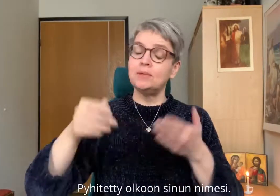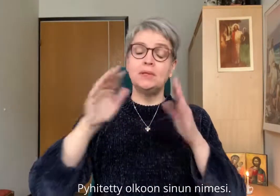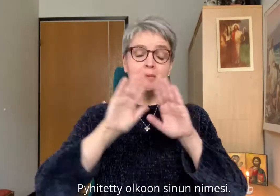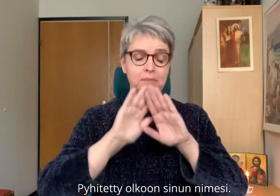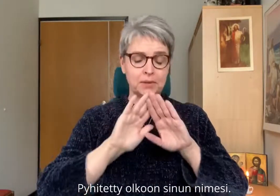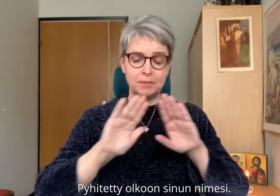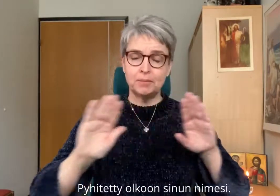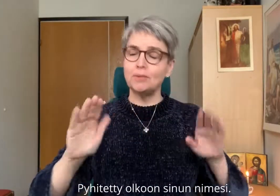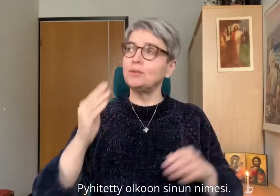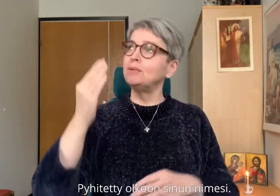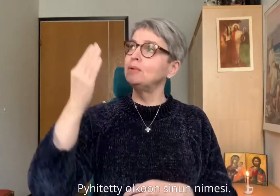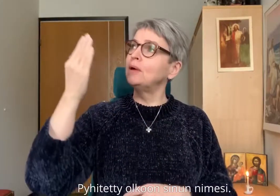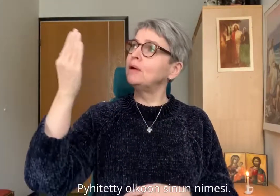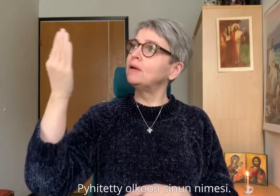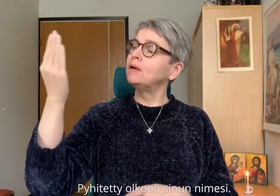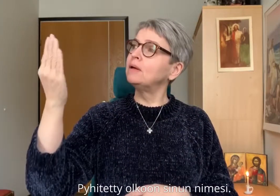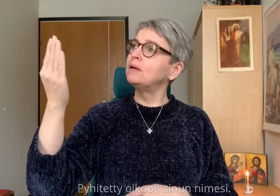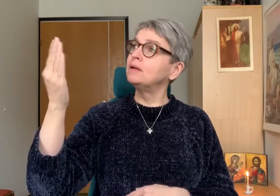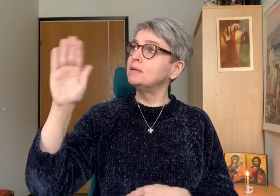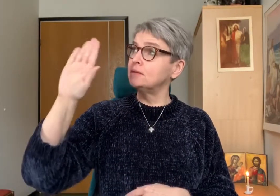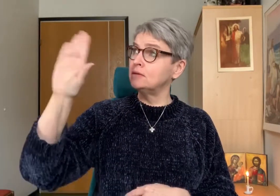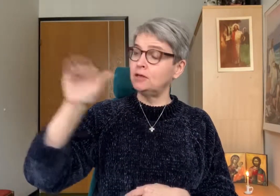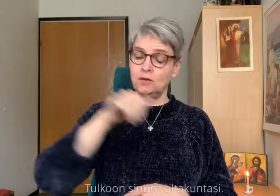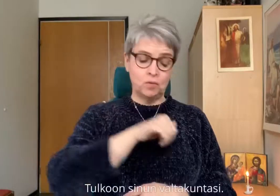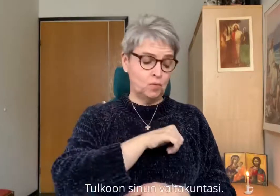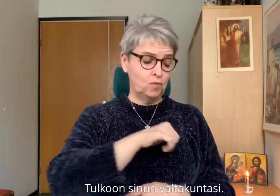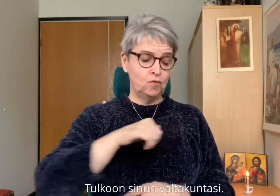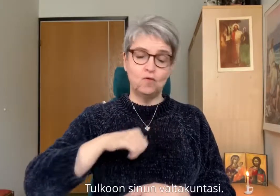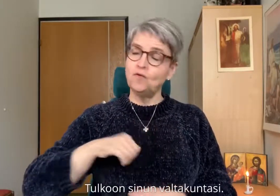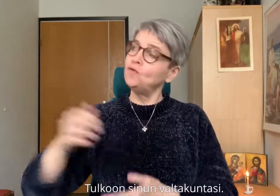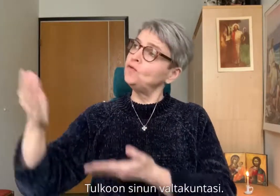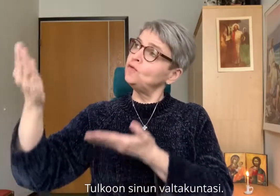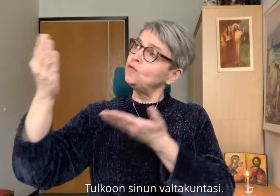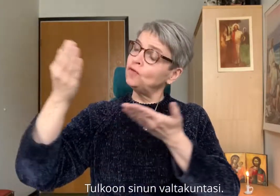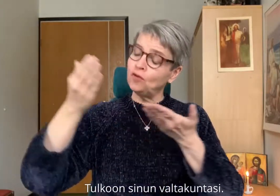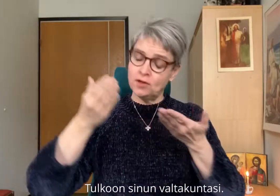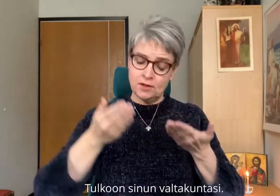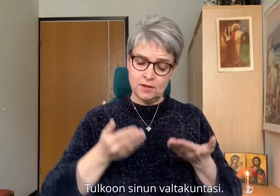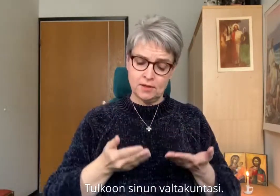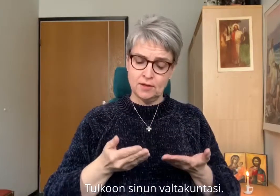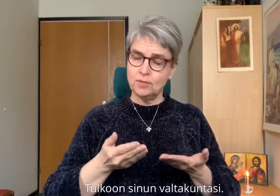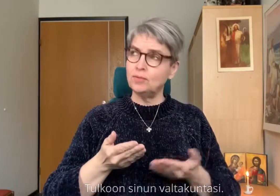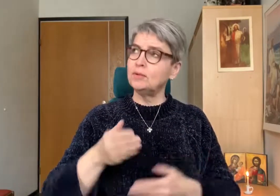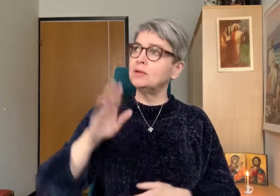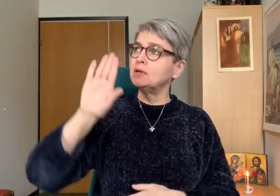pyhitetty olkoon sinun nimesi, tulkoon sinun valtakuntasi,